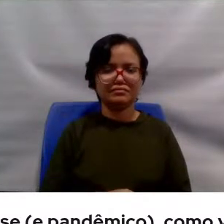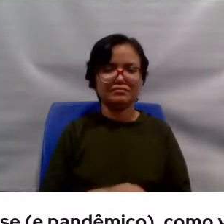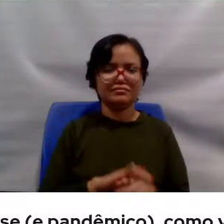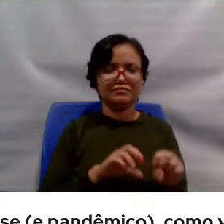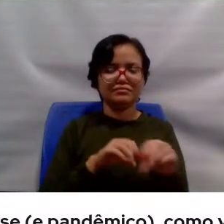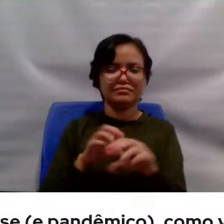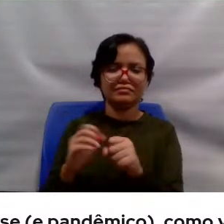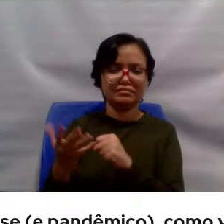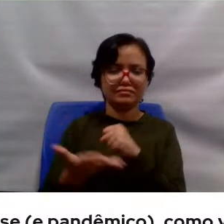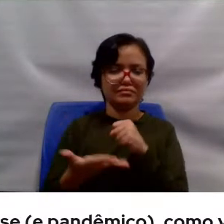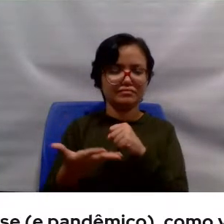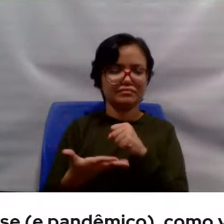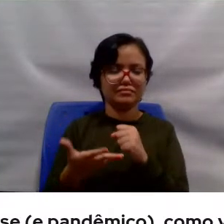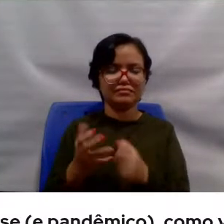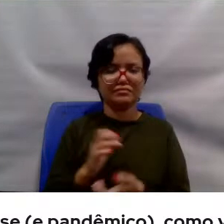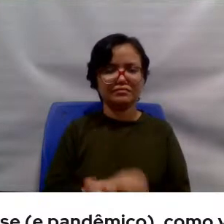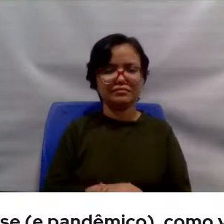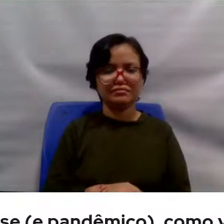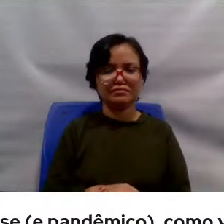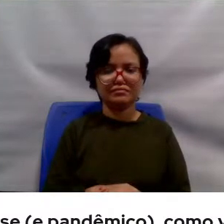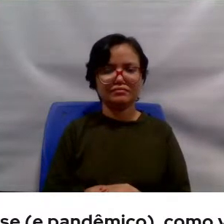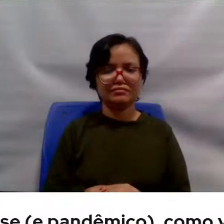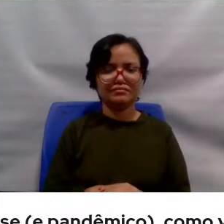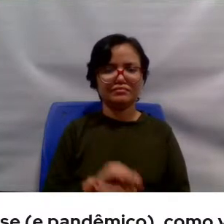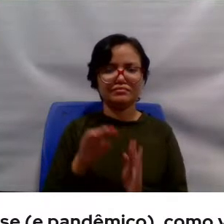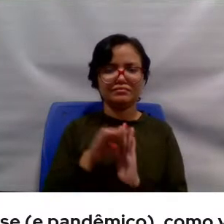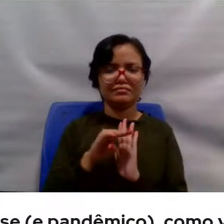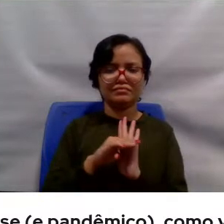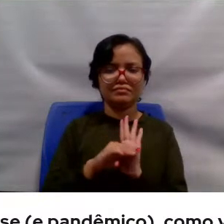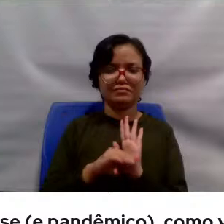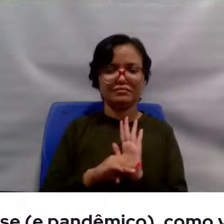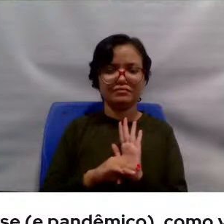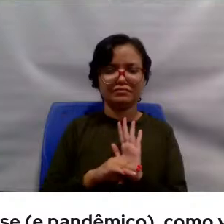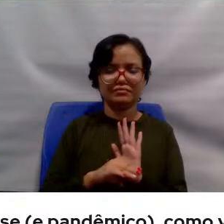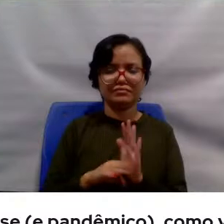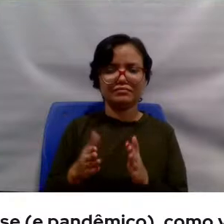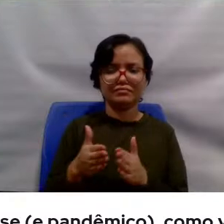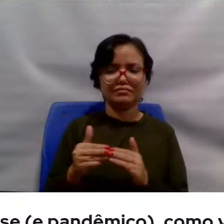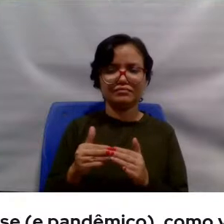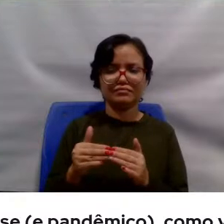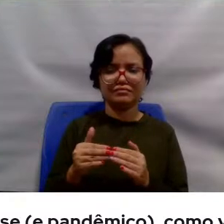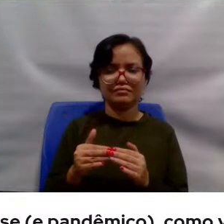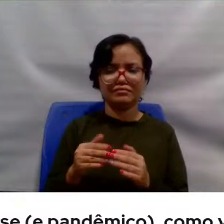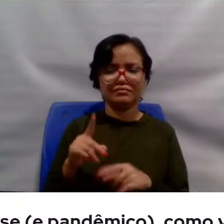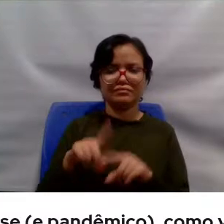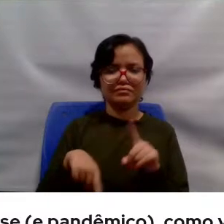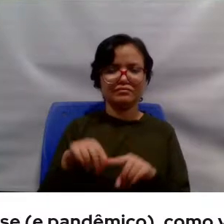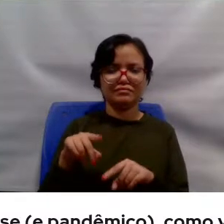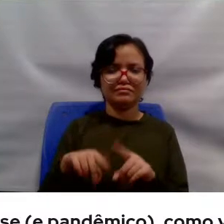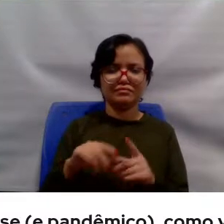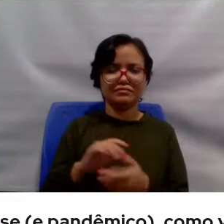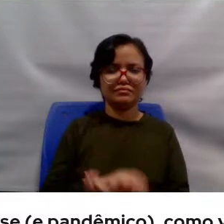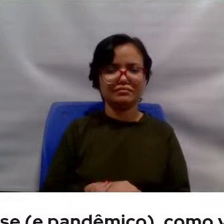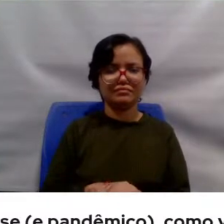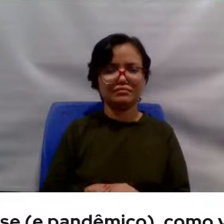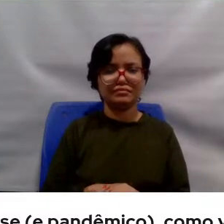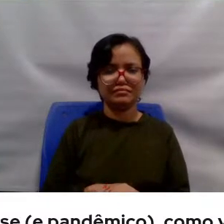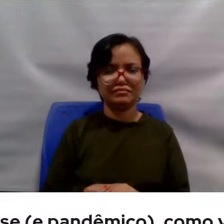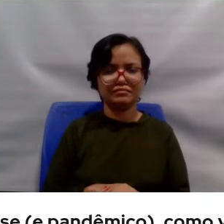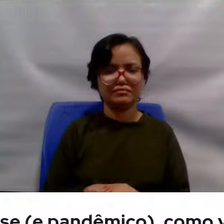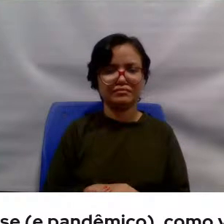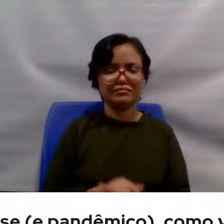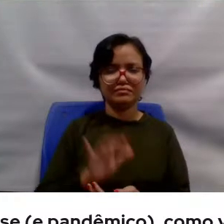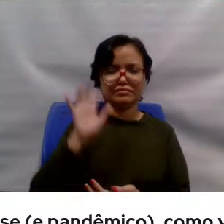básico. É um programa que exige um produto, um artefato, um